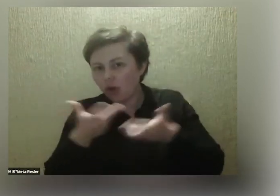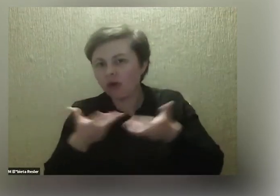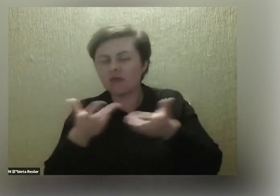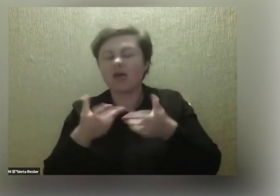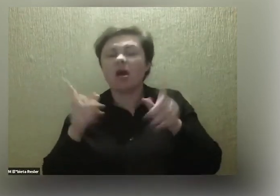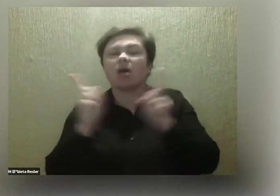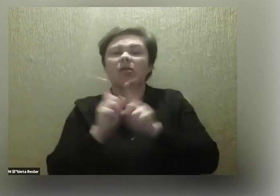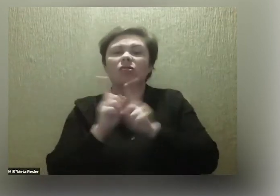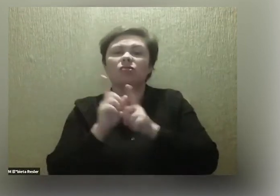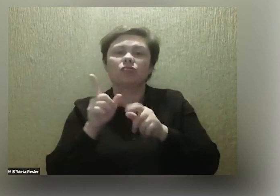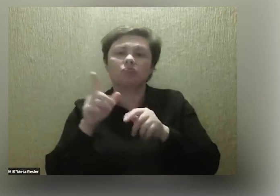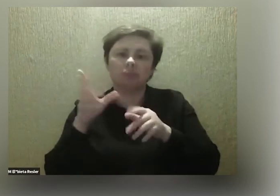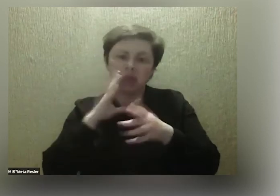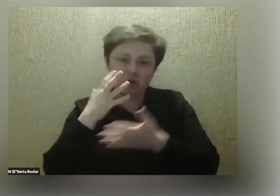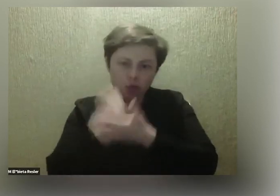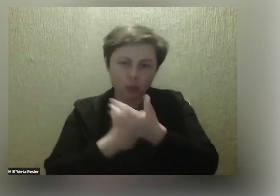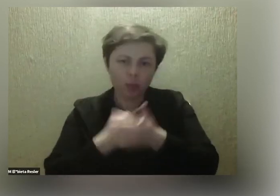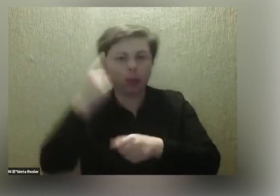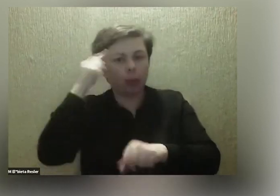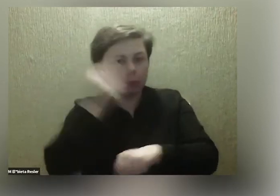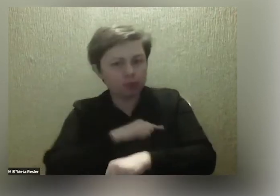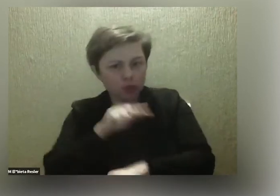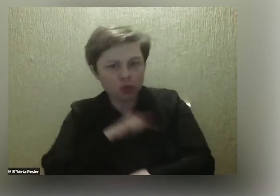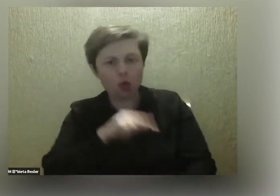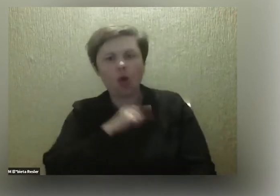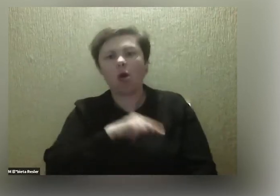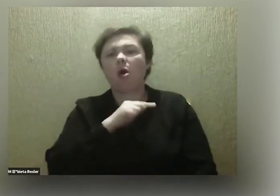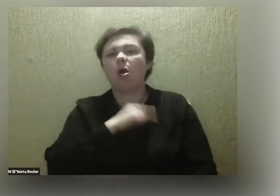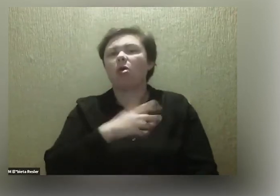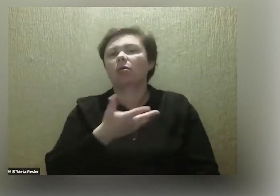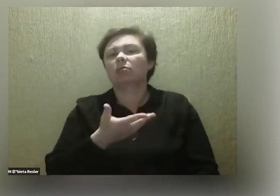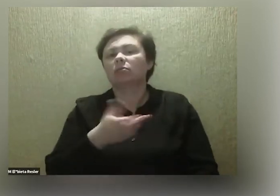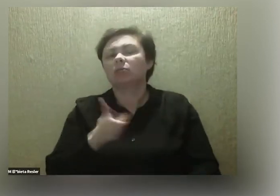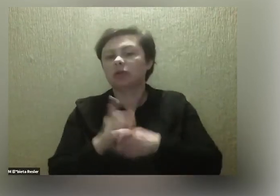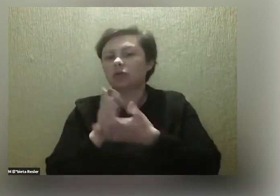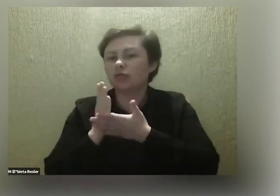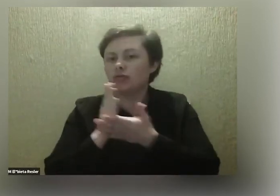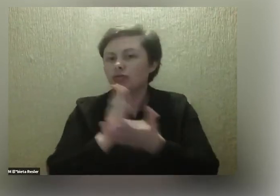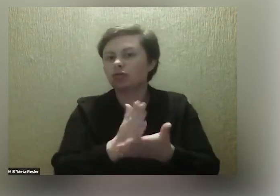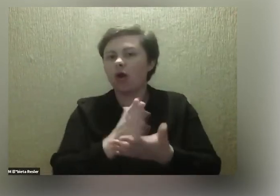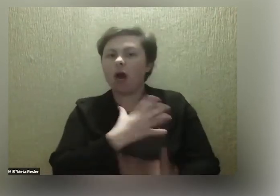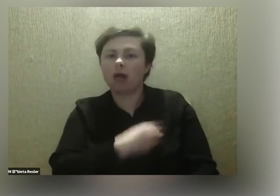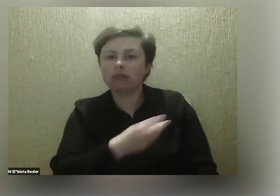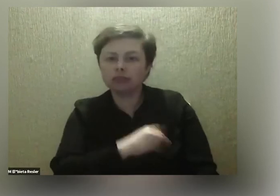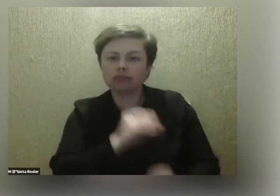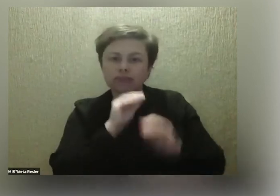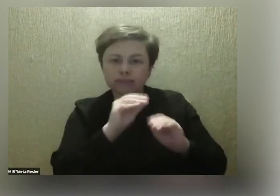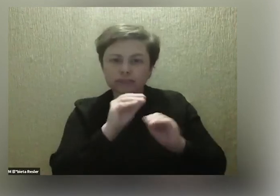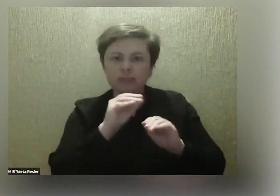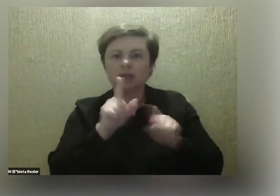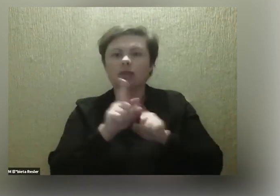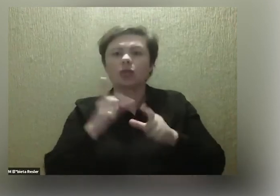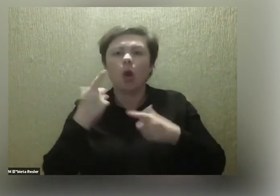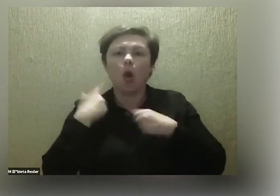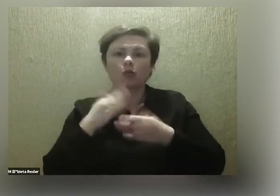psychologa, pomocy doradczyni laktacyjnej, pomocy położnej, z